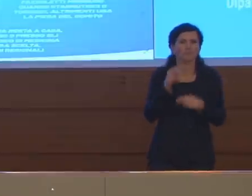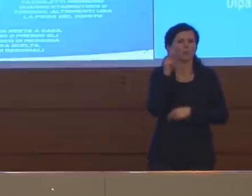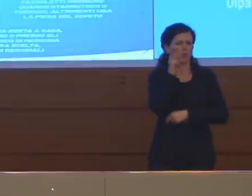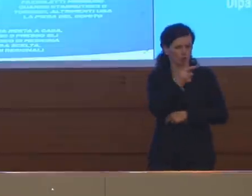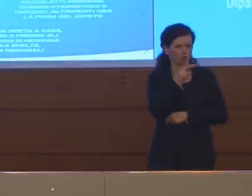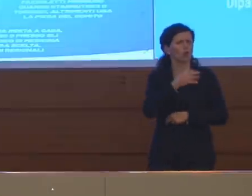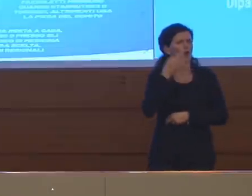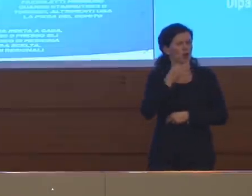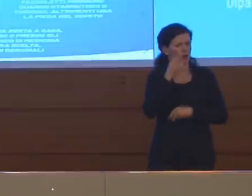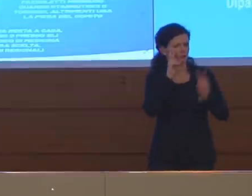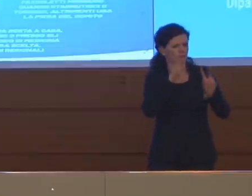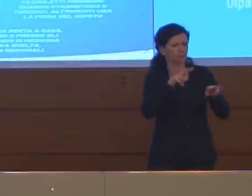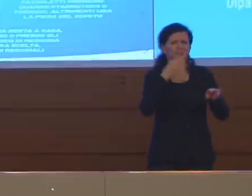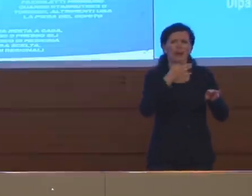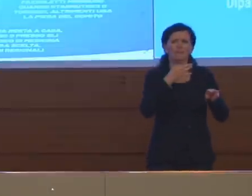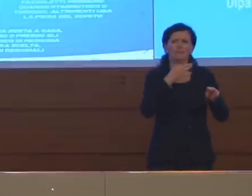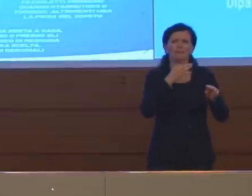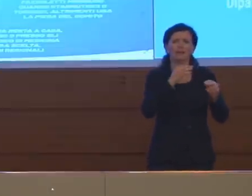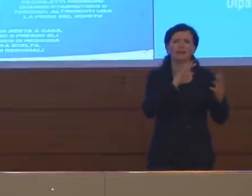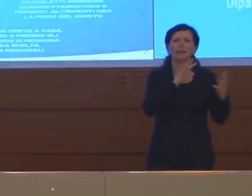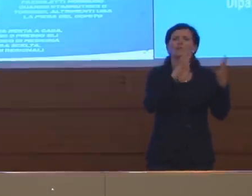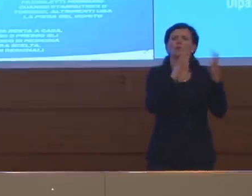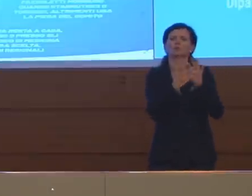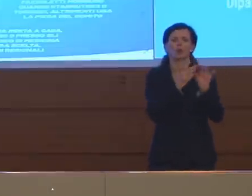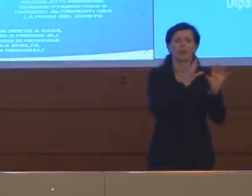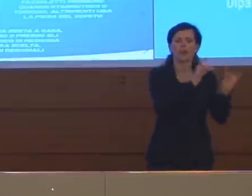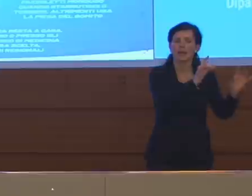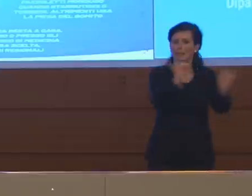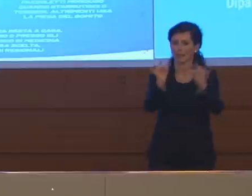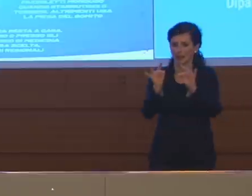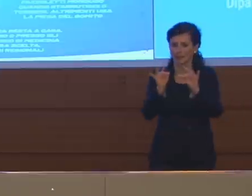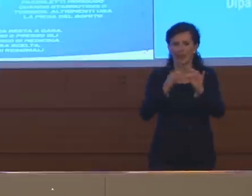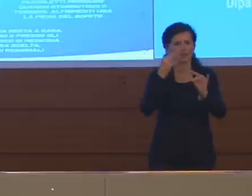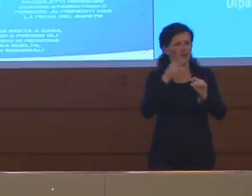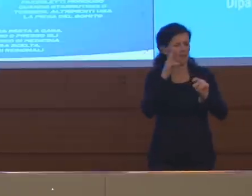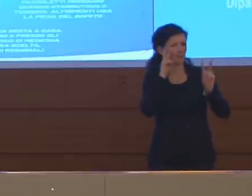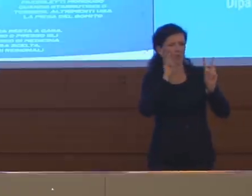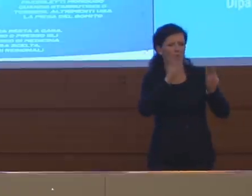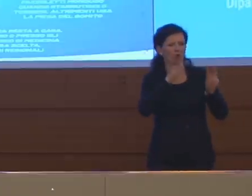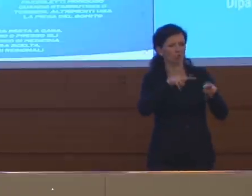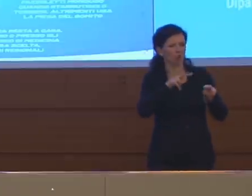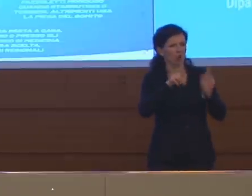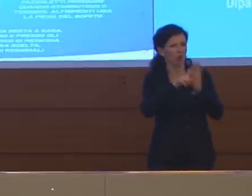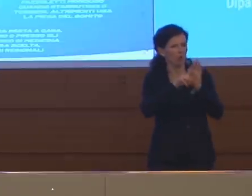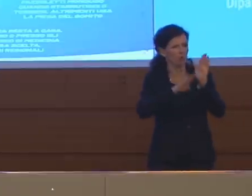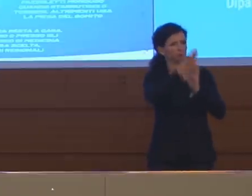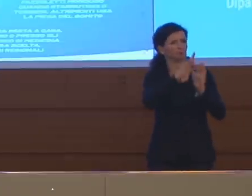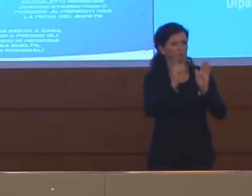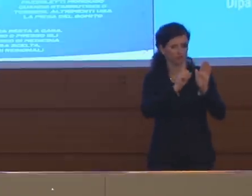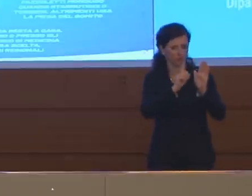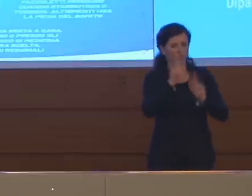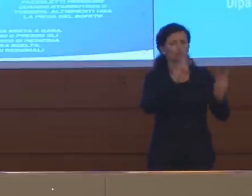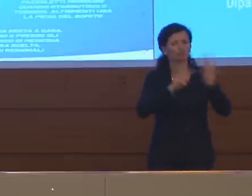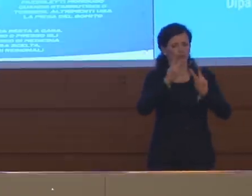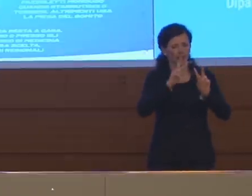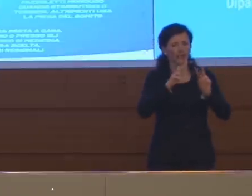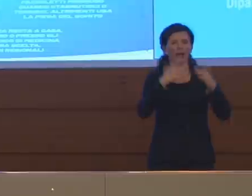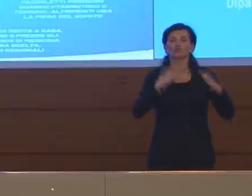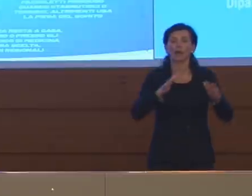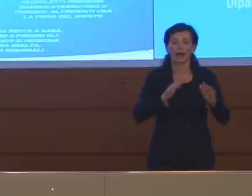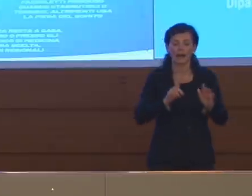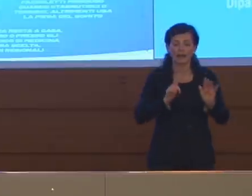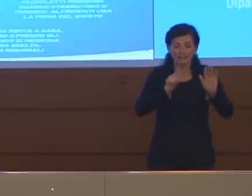'epidemia che ci auguriamo possa essere mantenuta sotto soglia e controllata a partire dalle prossime settimane, quindi